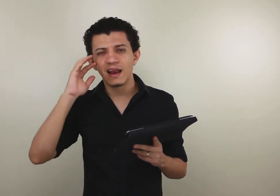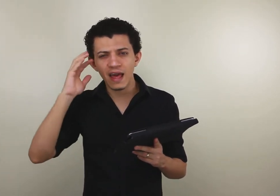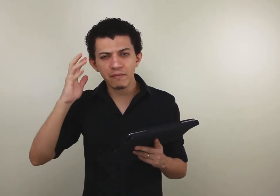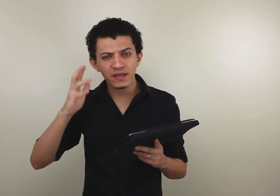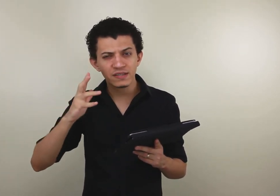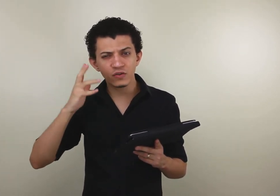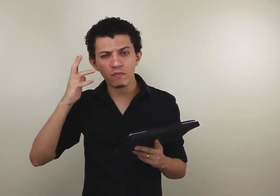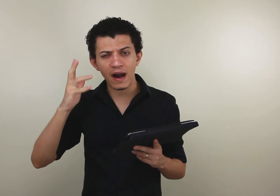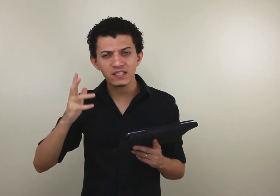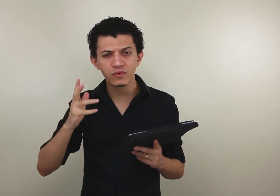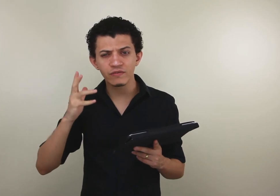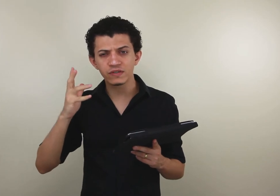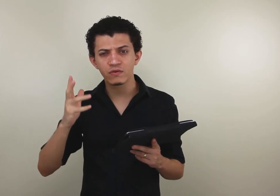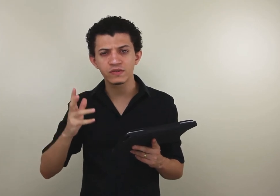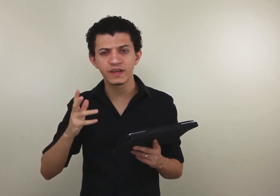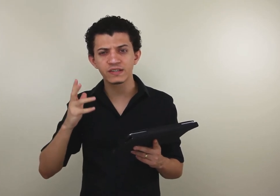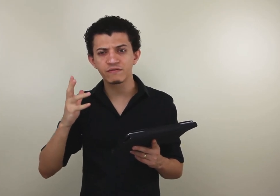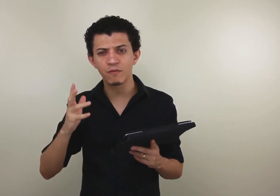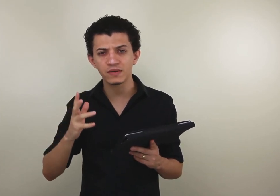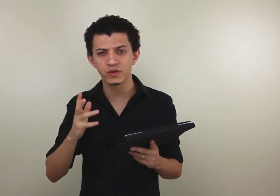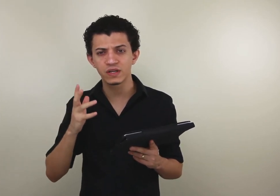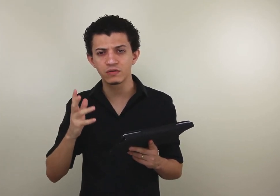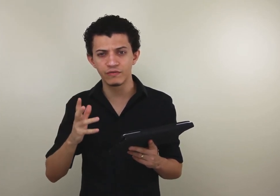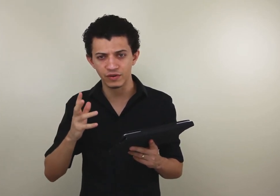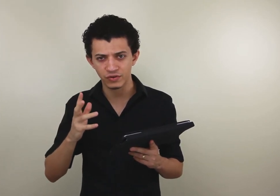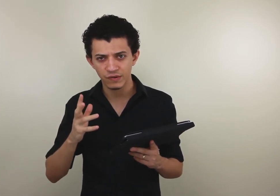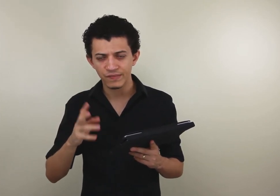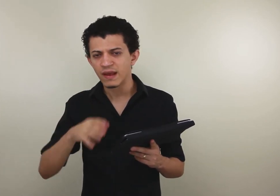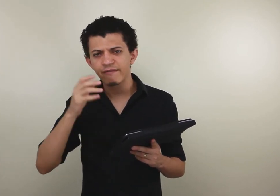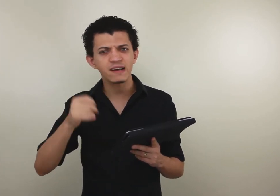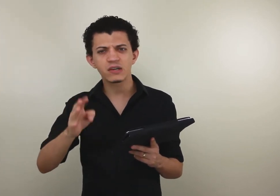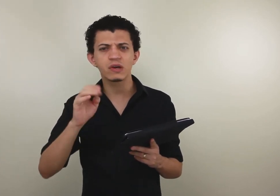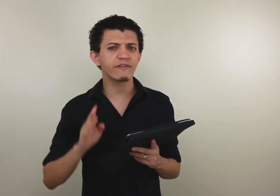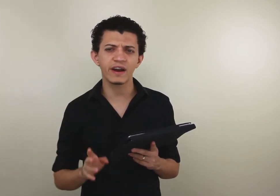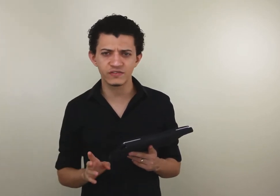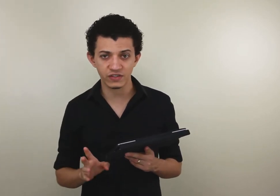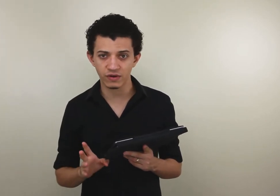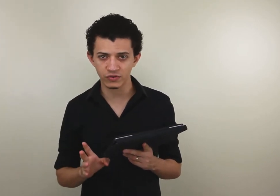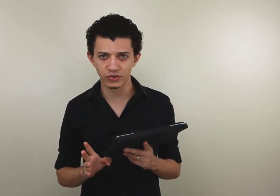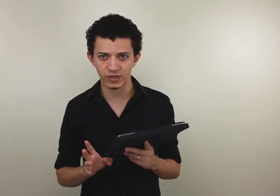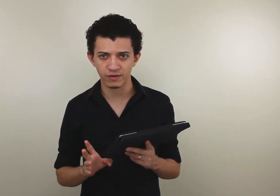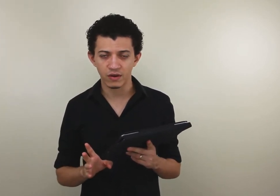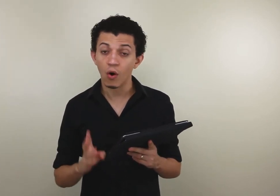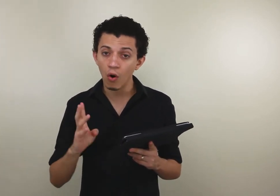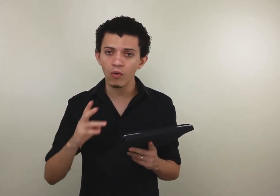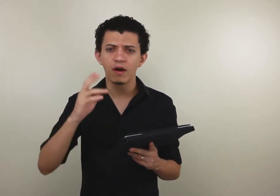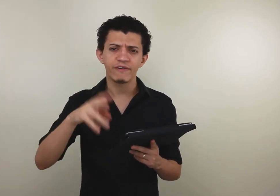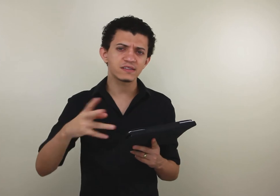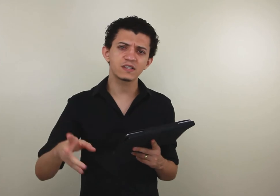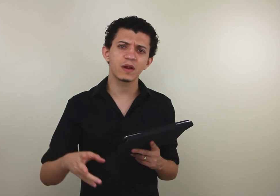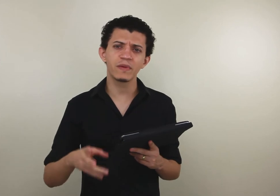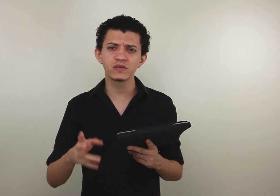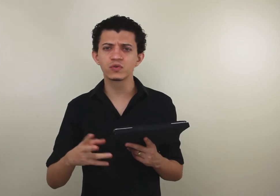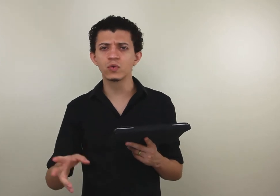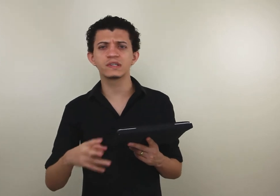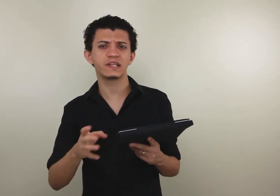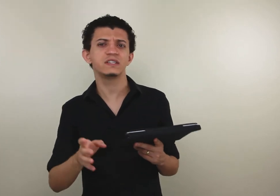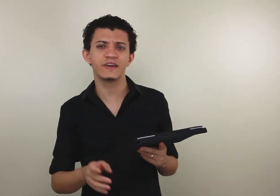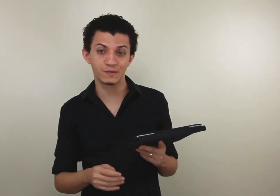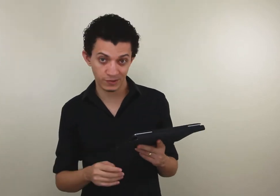lembre-se do máximo que você conseguir as informações ali do vídeo. Faça isso aí várias vezes durante o dia, ou faça isso pelo menos duas a três vezes por